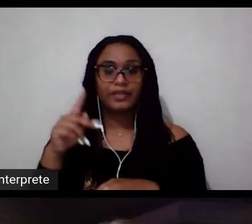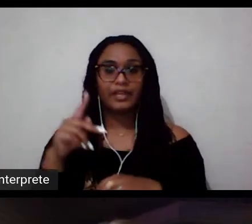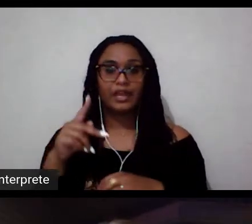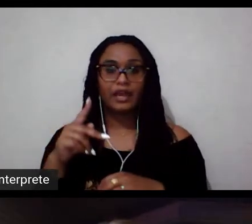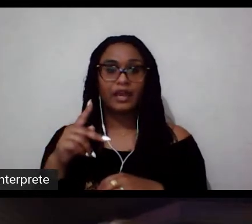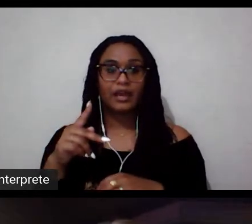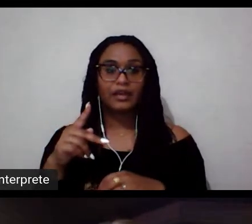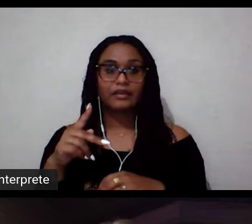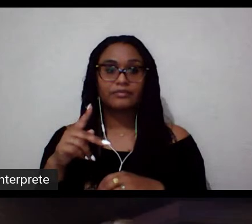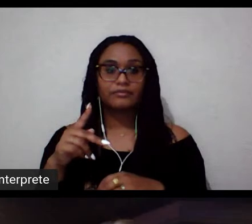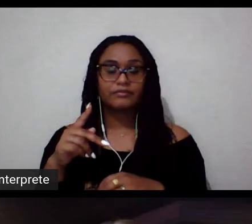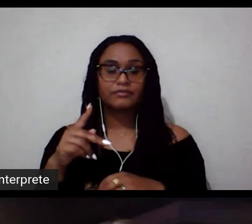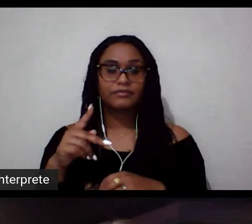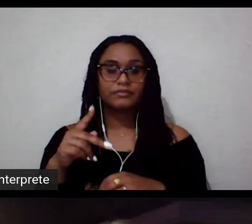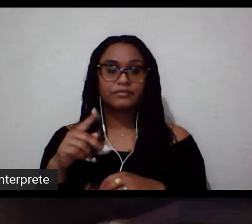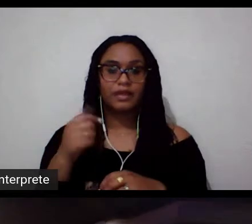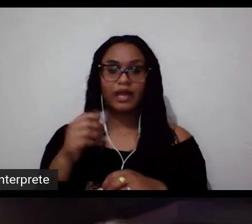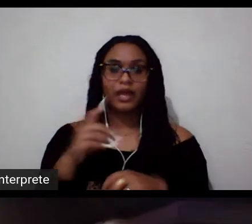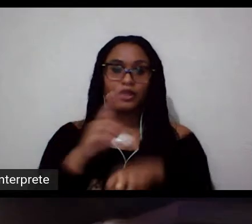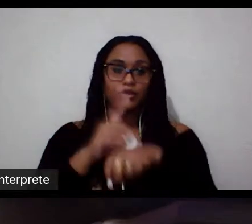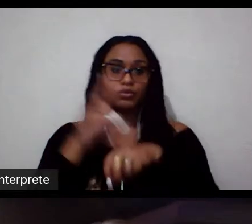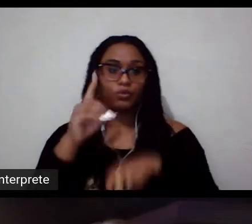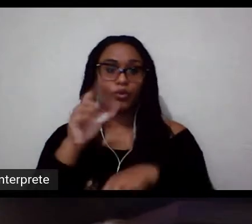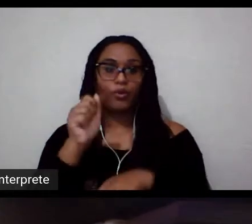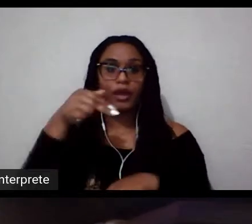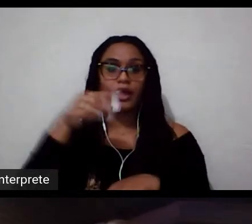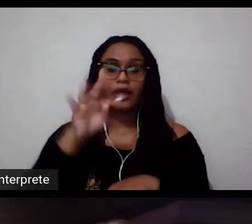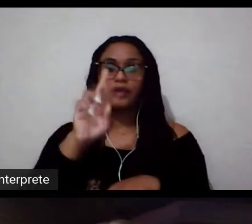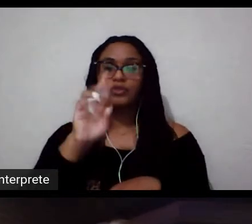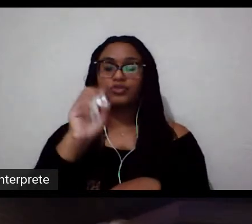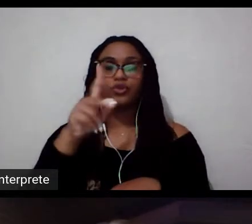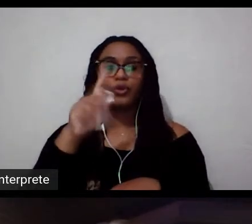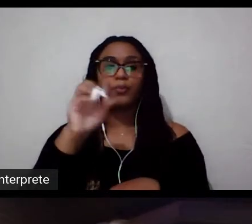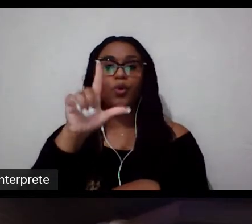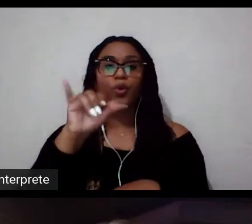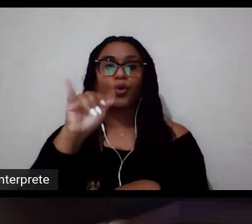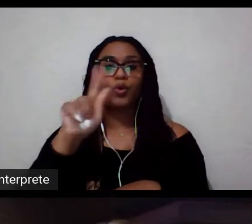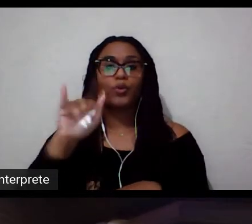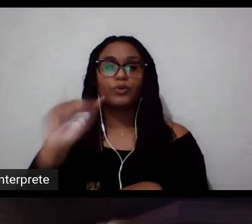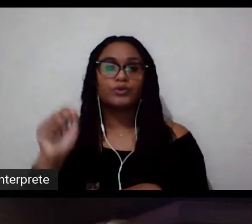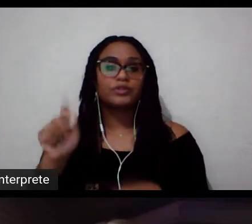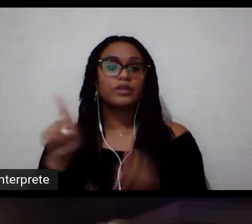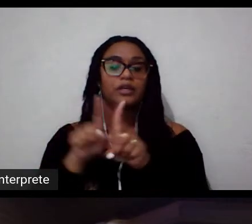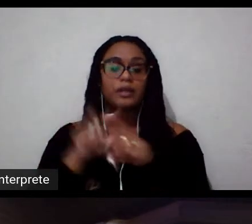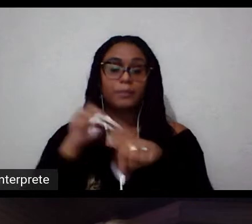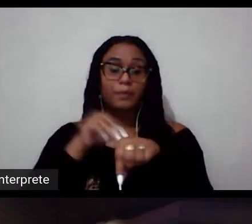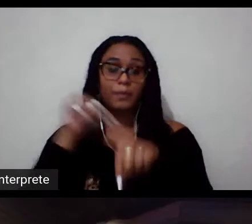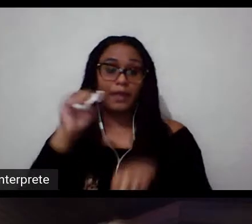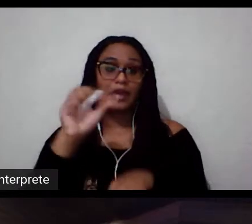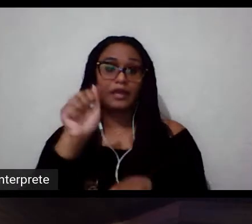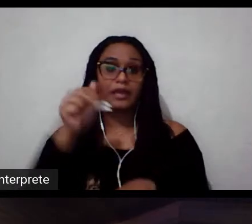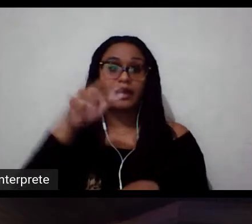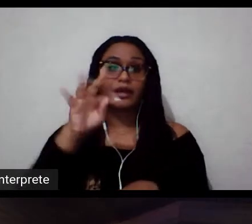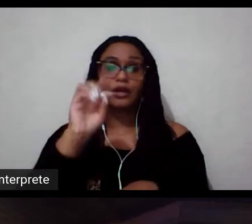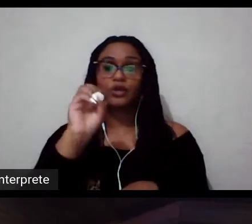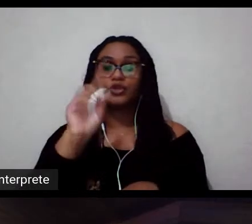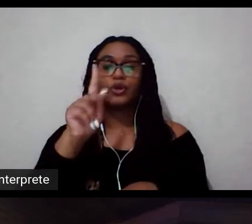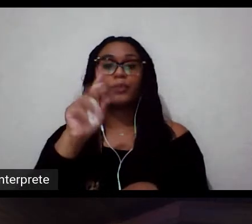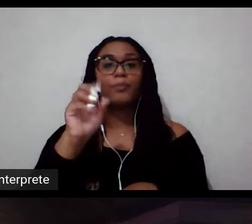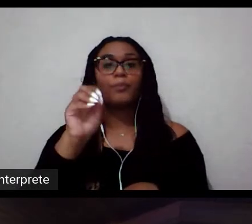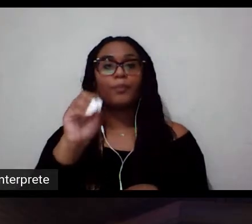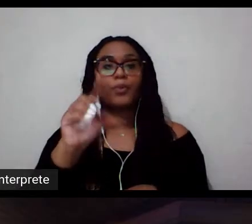antropóloga, doutora em Antropologia Social pela USP, e mestre em Antropologia Social pela Universidade Federal de Santa Catarina.